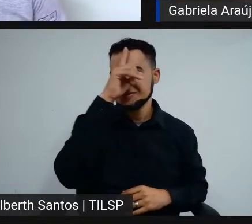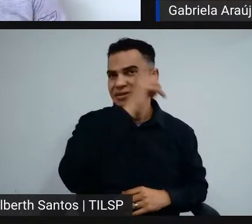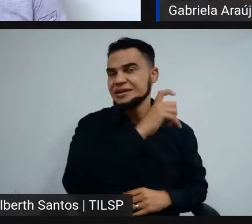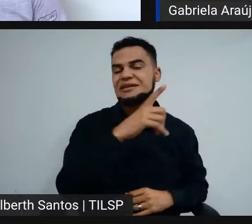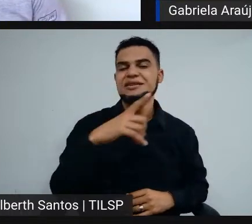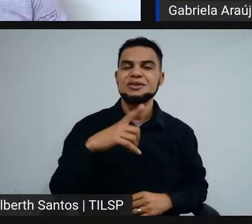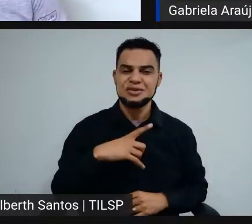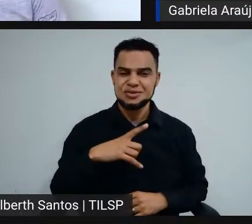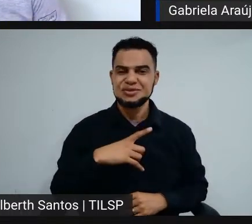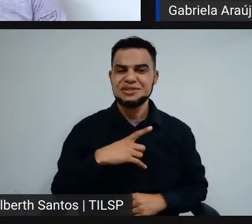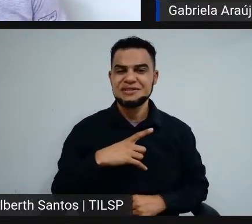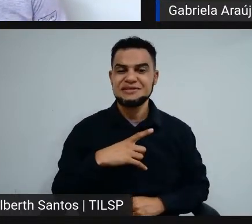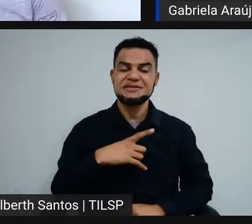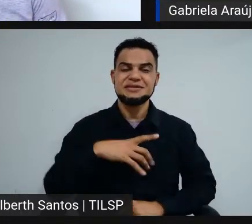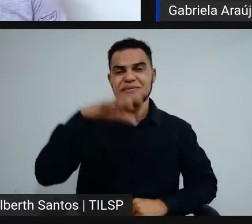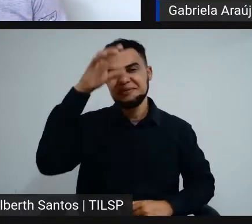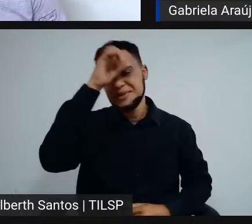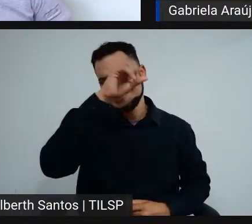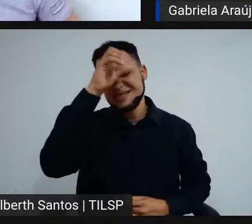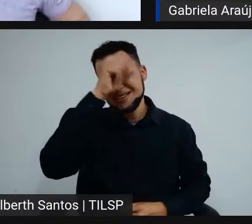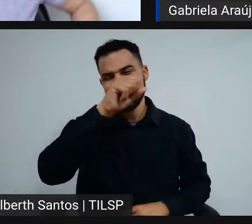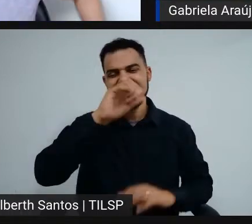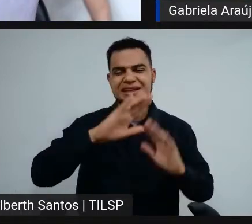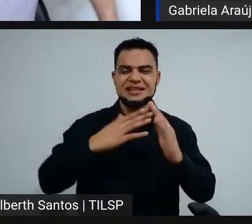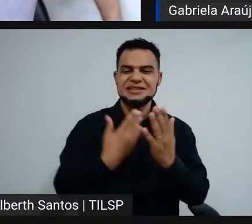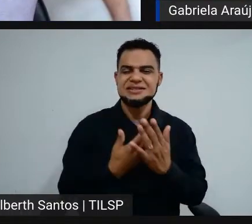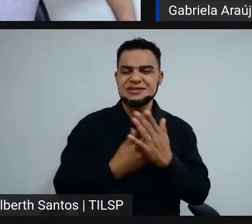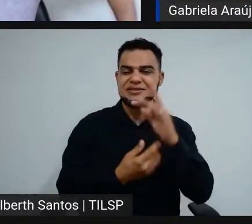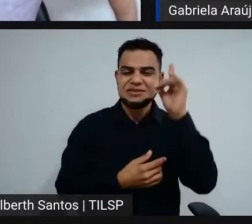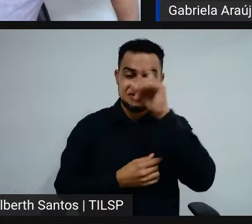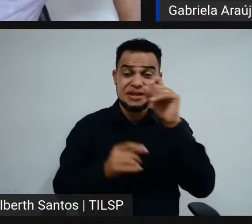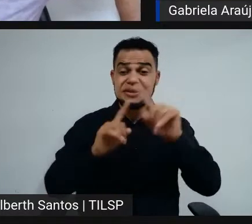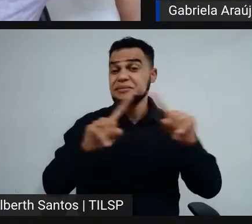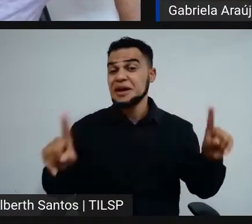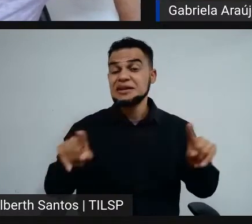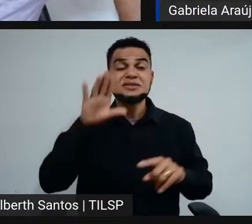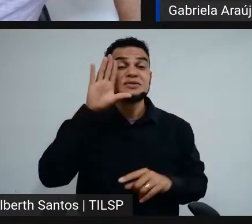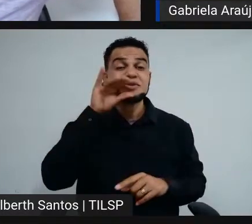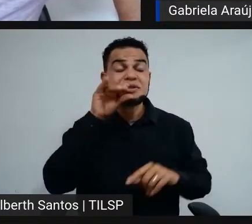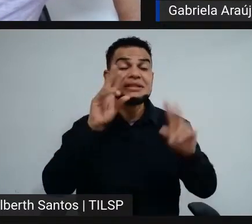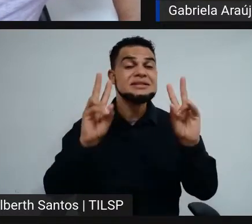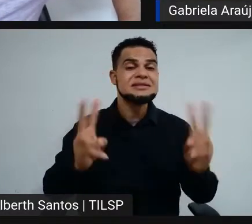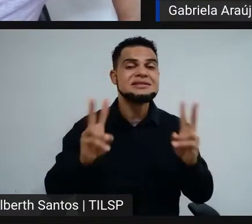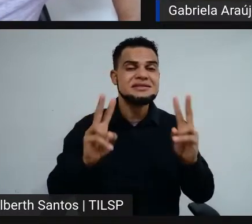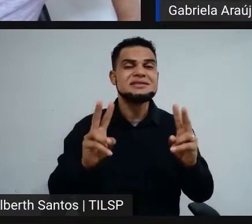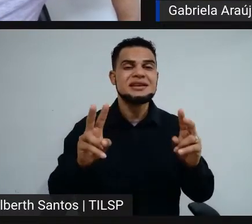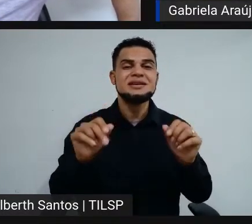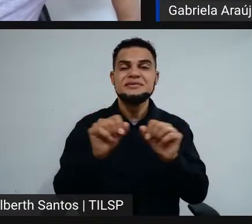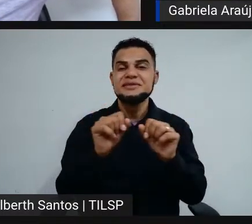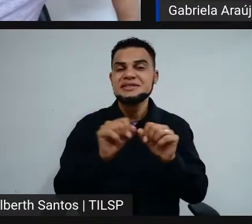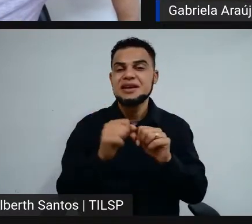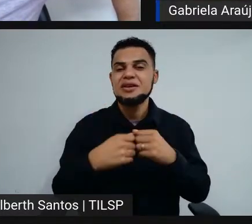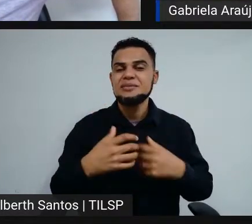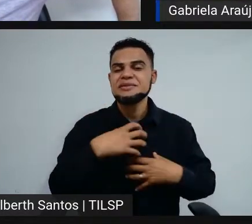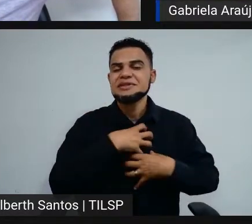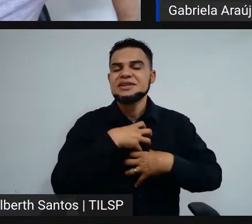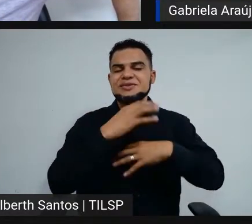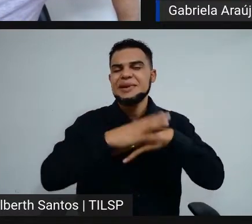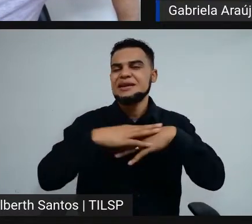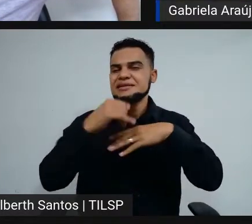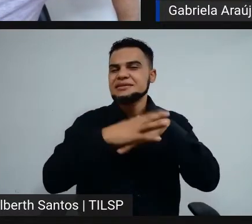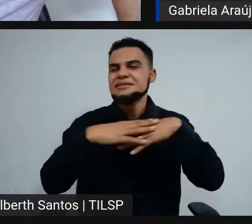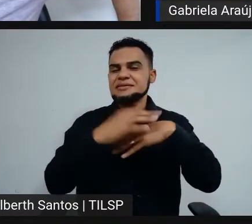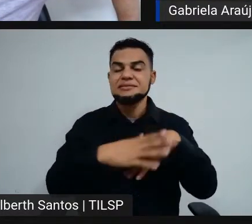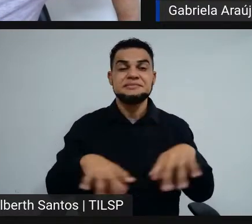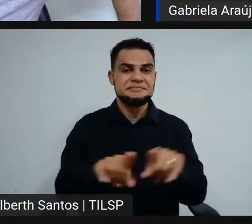meu aprendizado, na escola e tal, os funcionários, as pessoas sempre fizeram com que eu me sentisse muito querida. E os meus colegas,